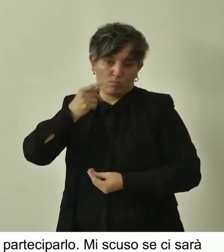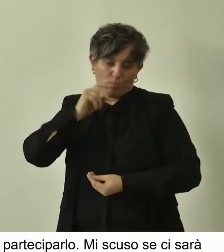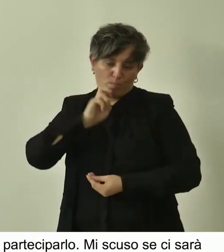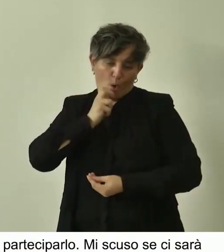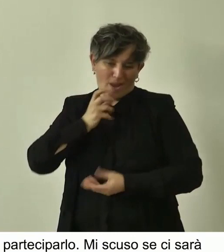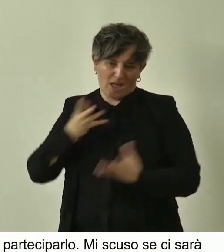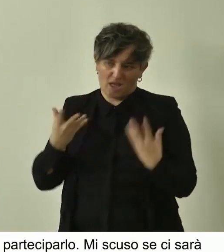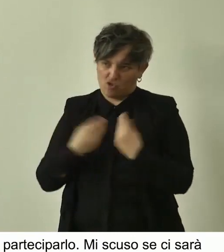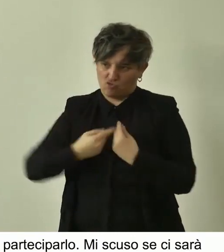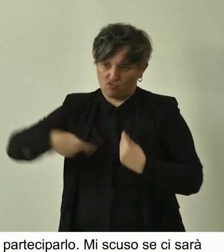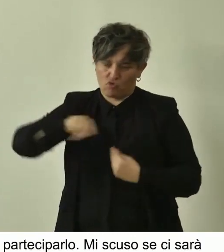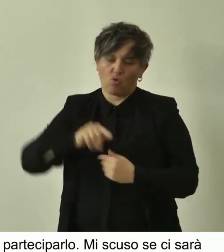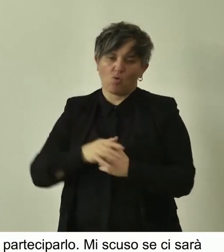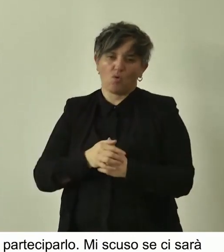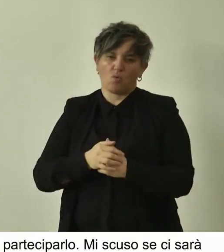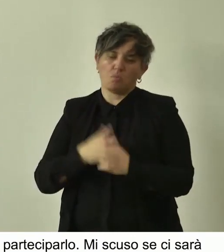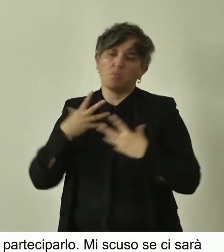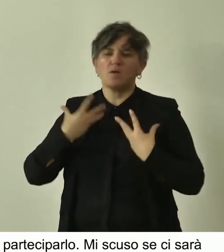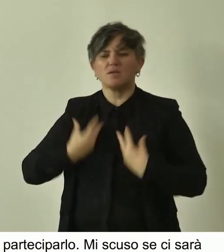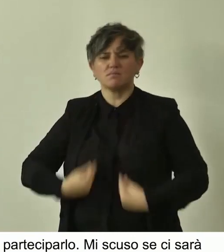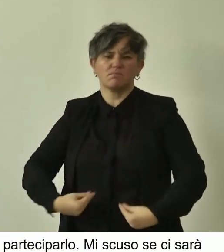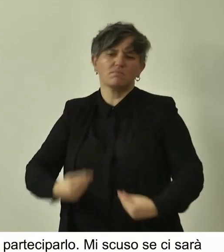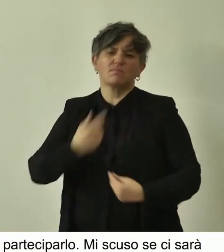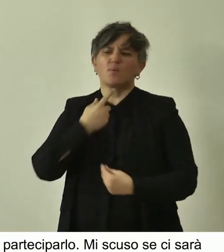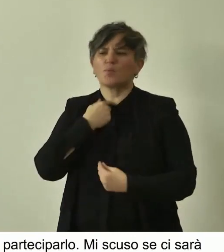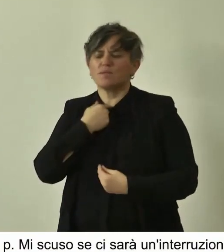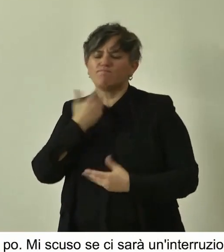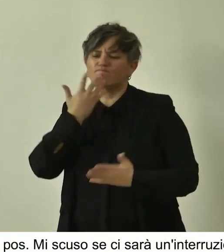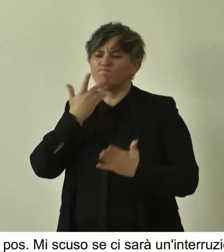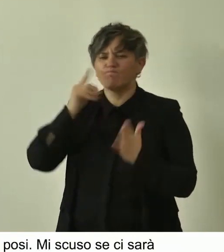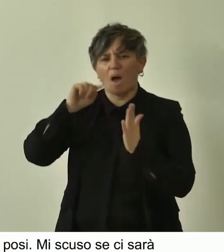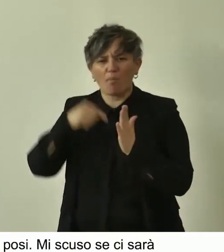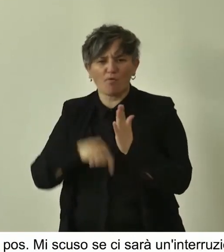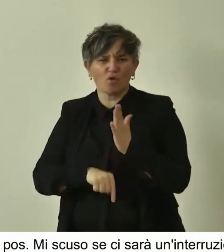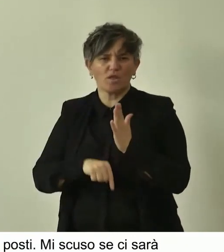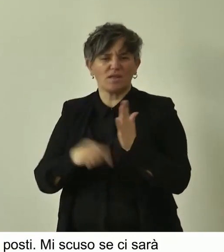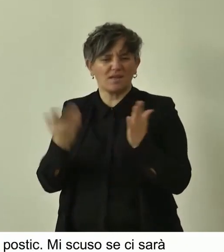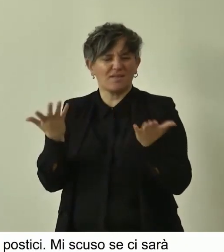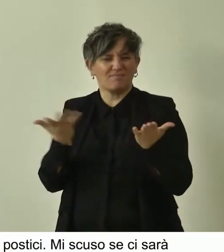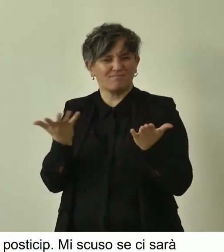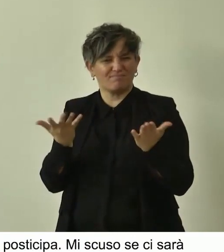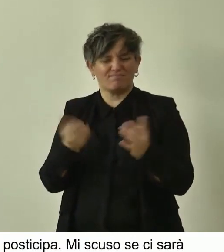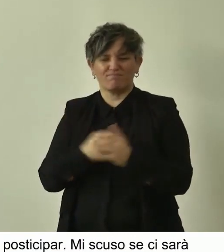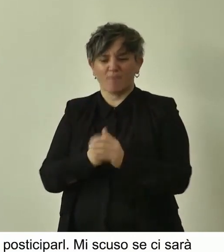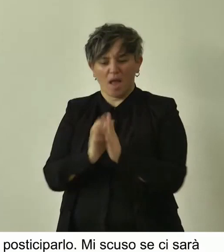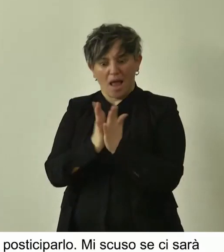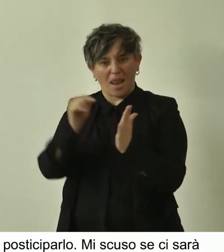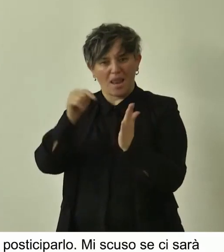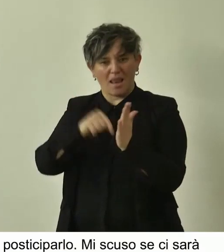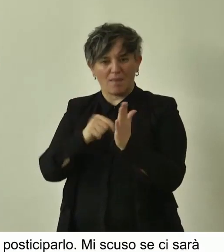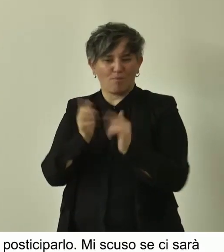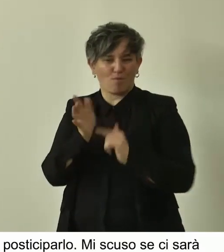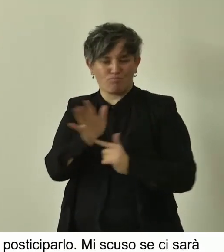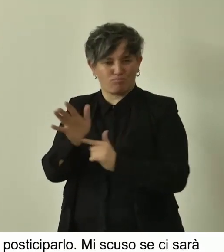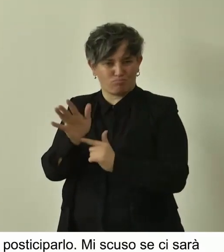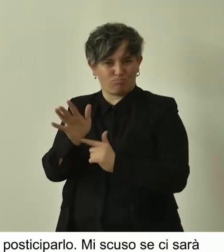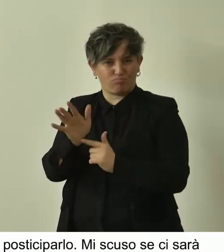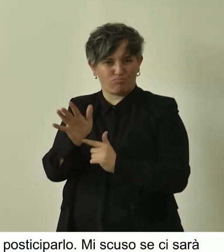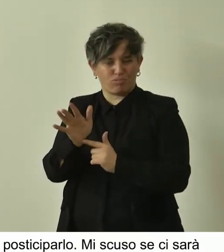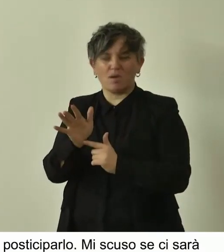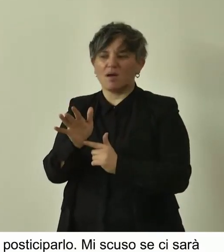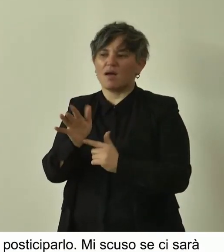con serenità, con il desiderio di approfondire quanto questo volume ci presenta e